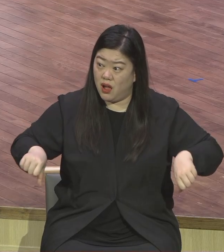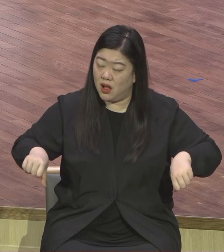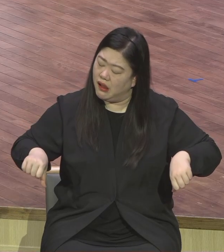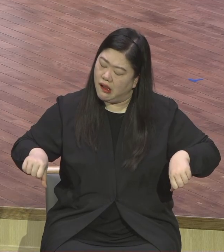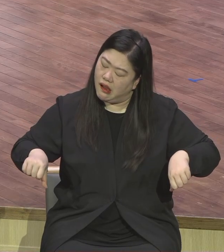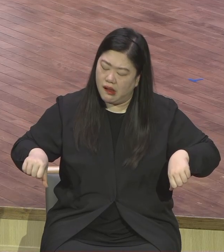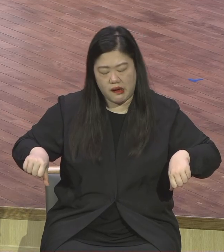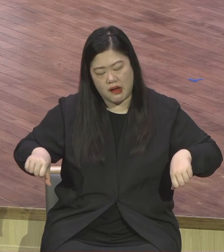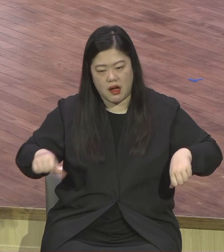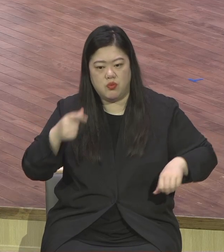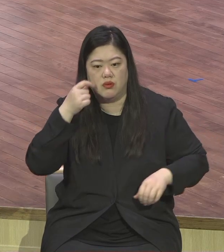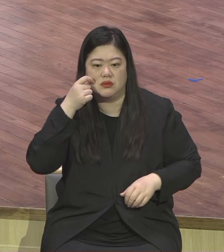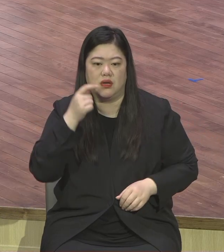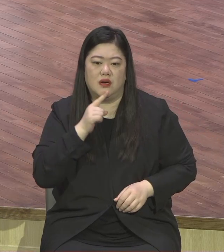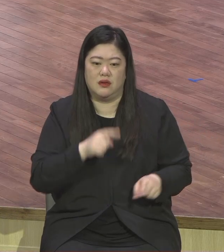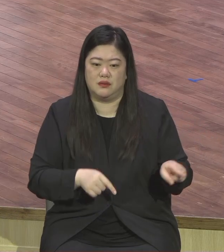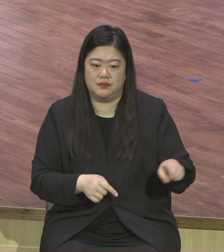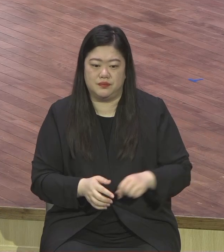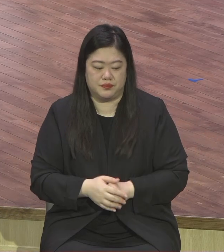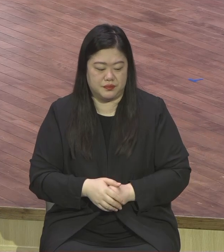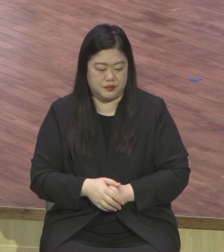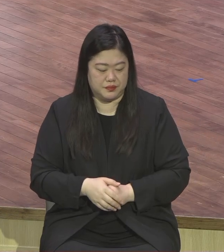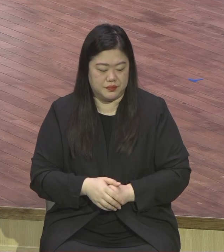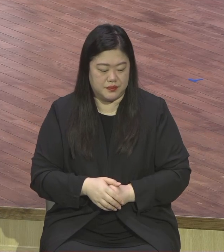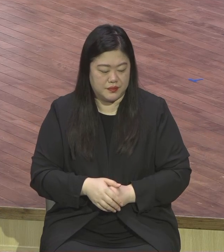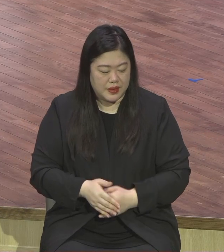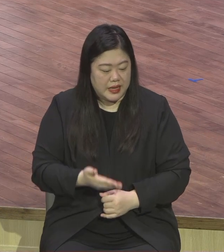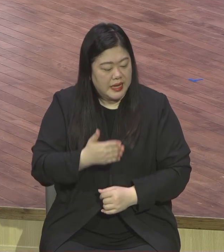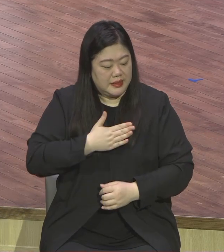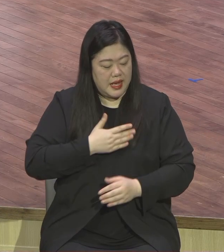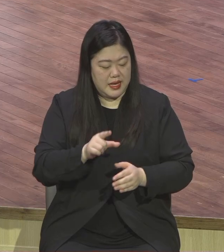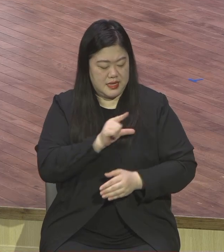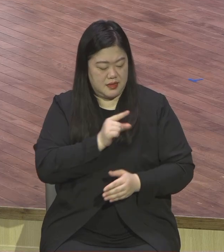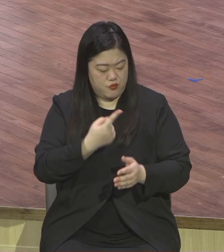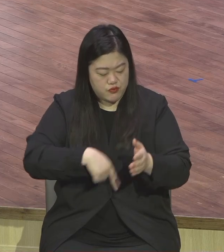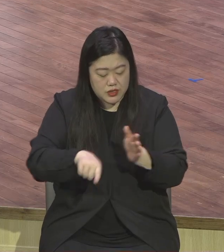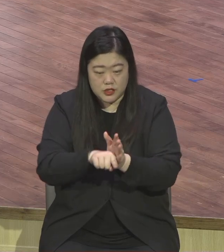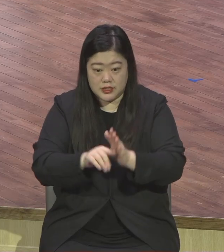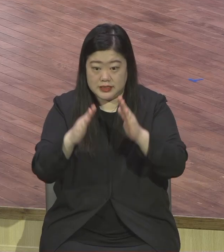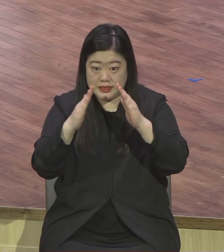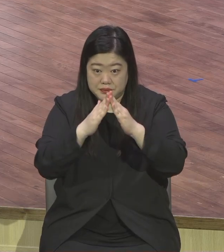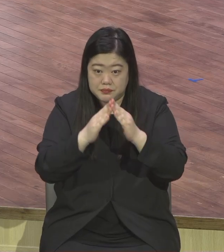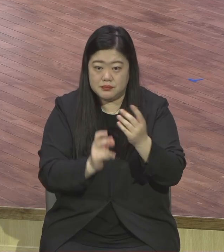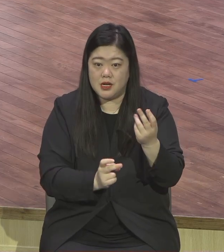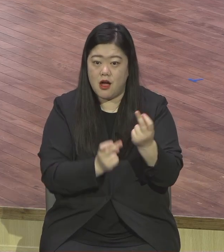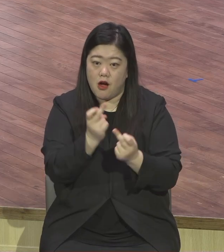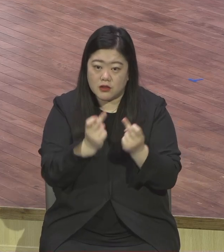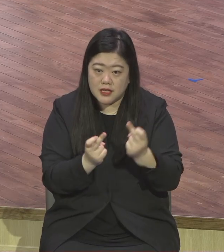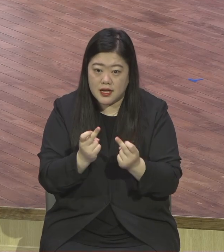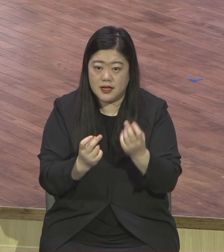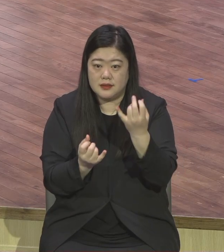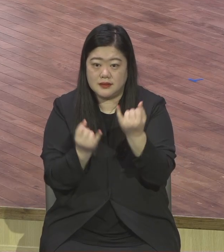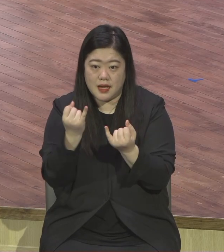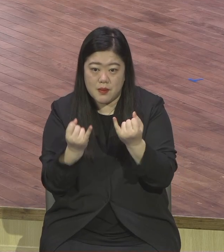내 이름을 위하여 집이나 형제나 자매나 부모나 자식이나